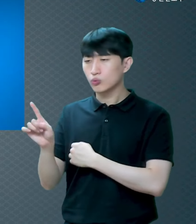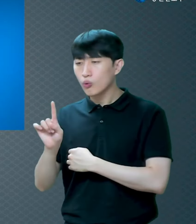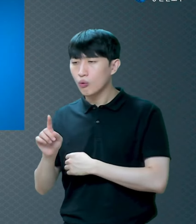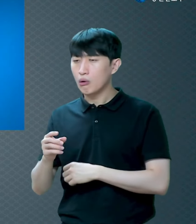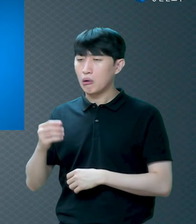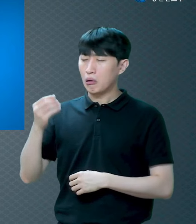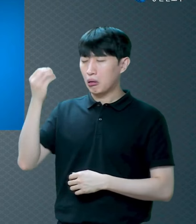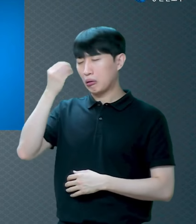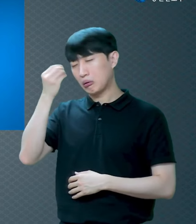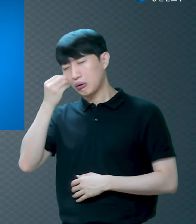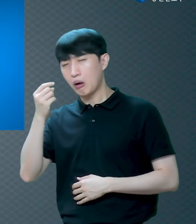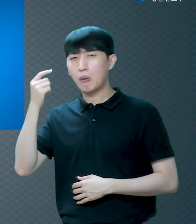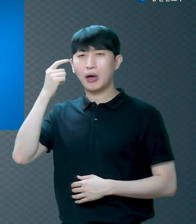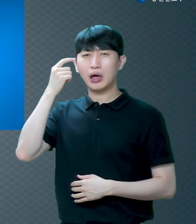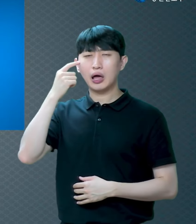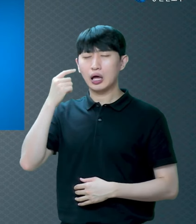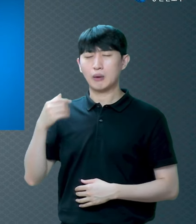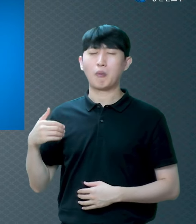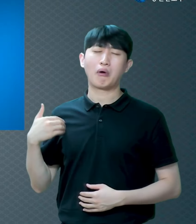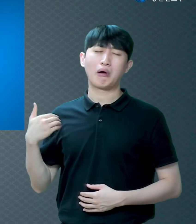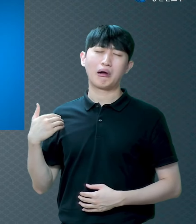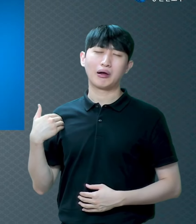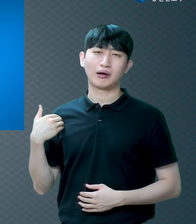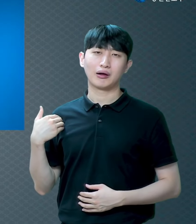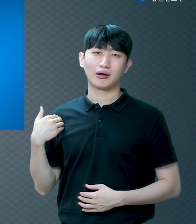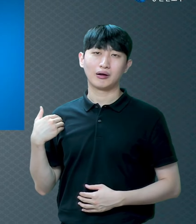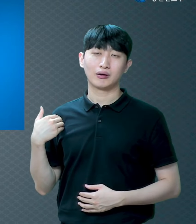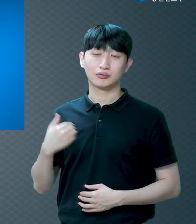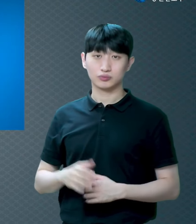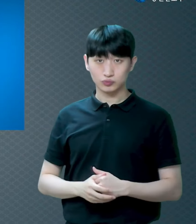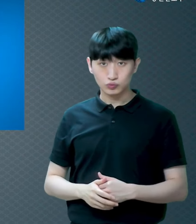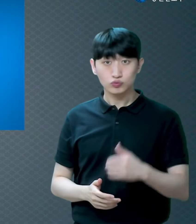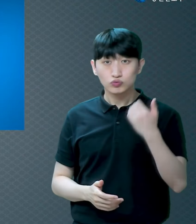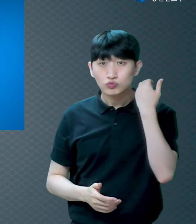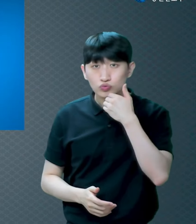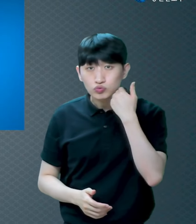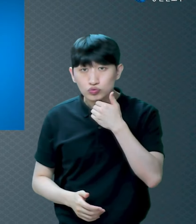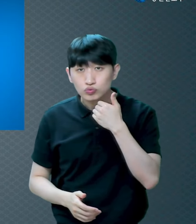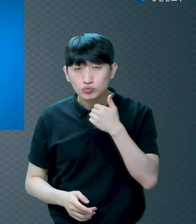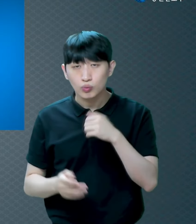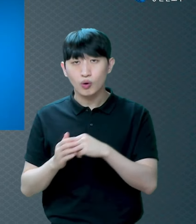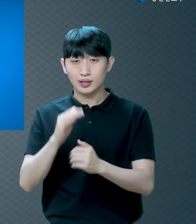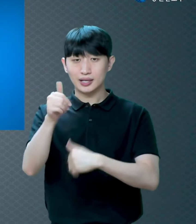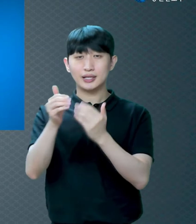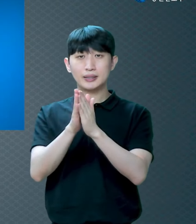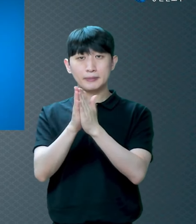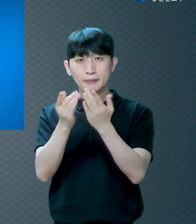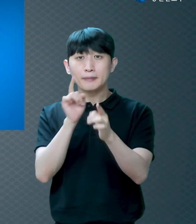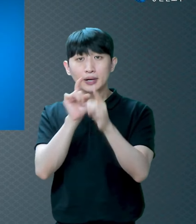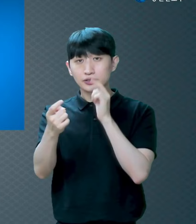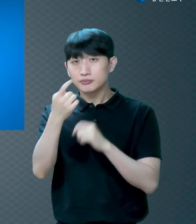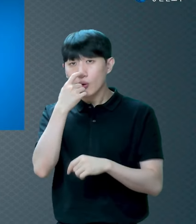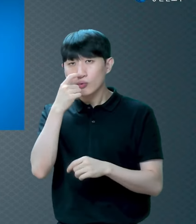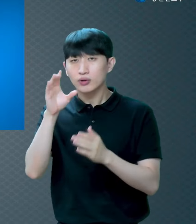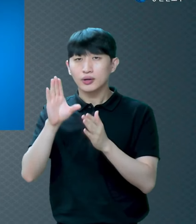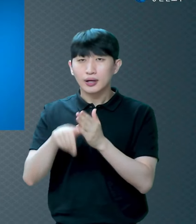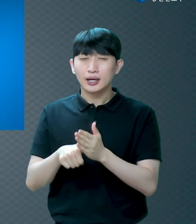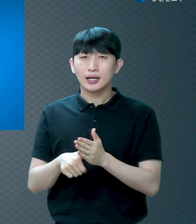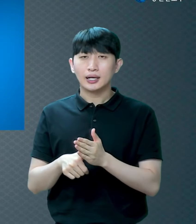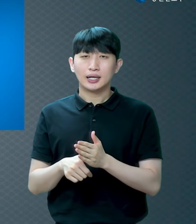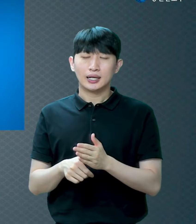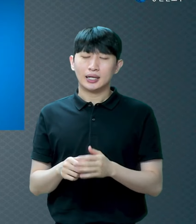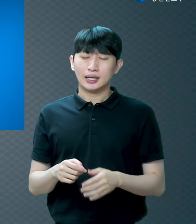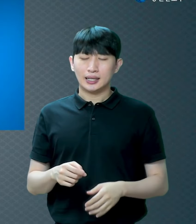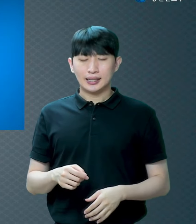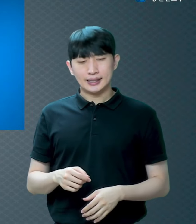몰라요 어떤 분은 말씀을 들으면 그냥 화가 난대요 말씀을 들으면